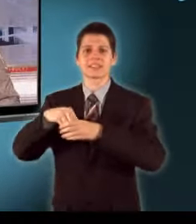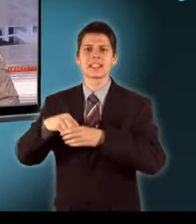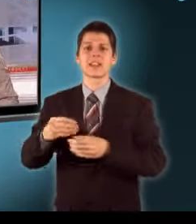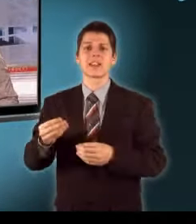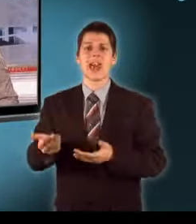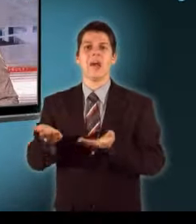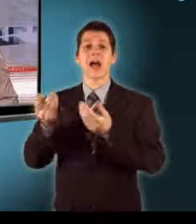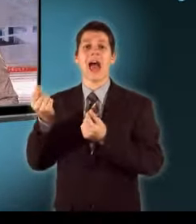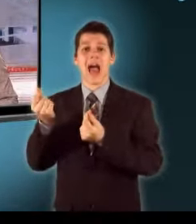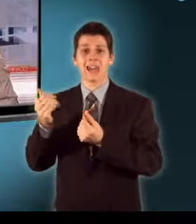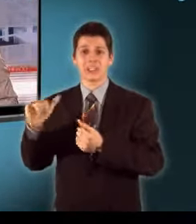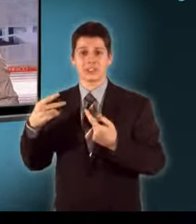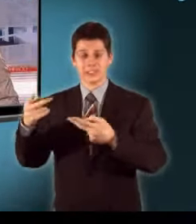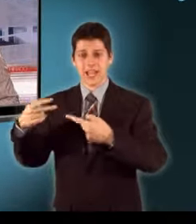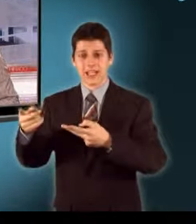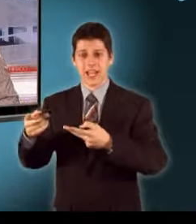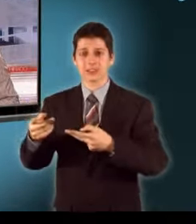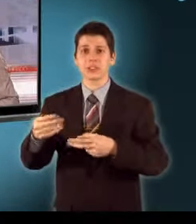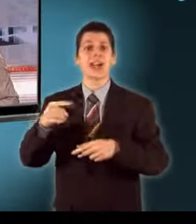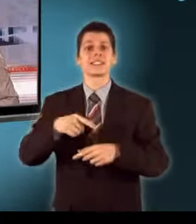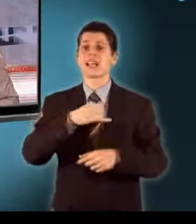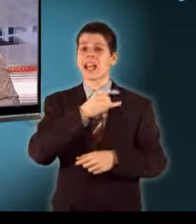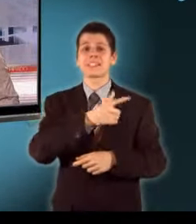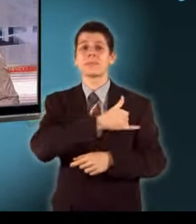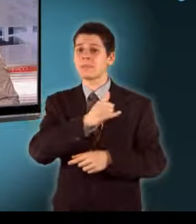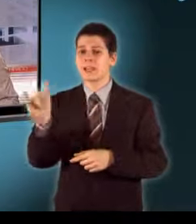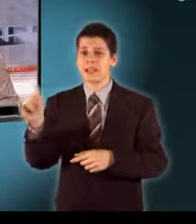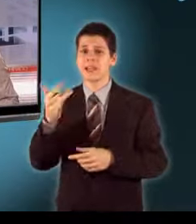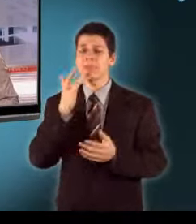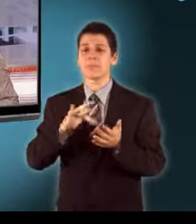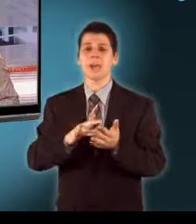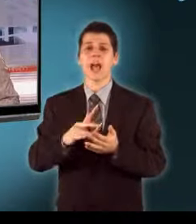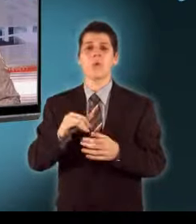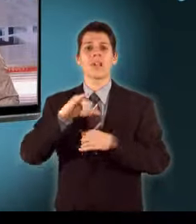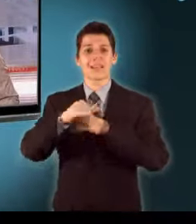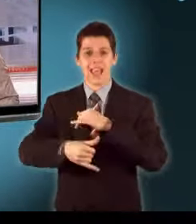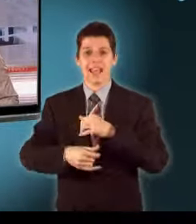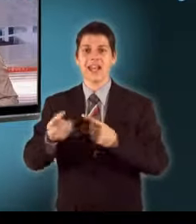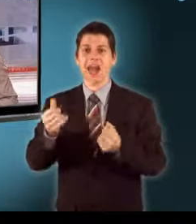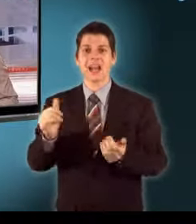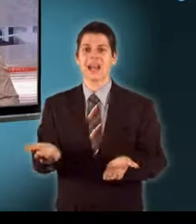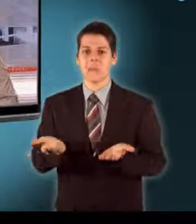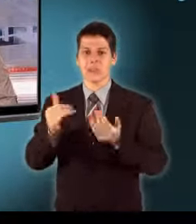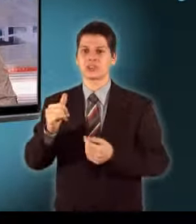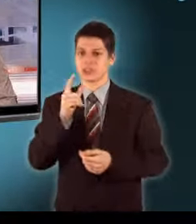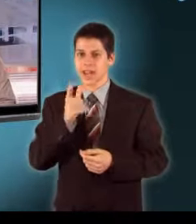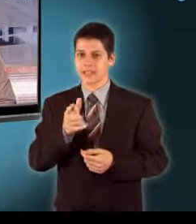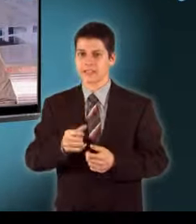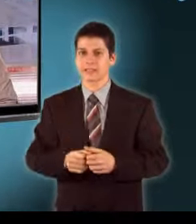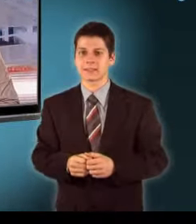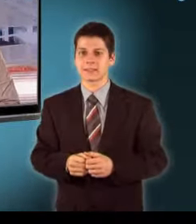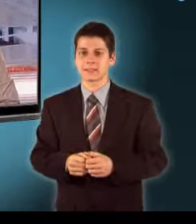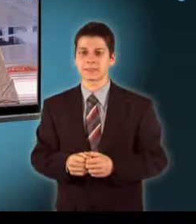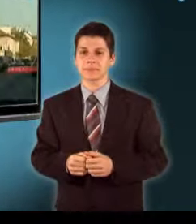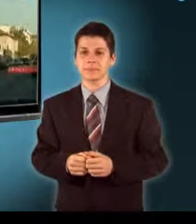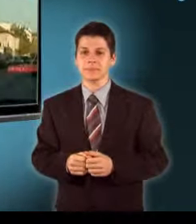kénytelenek lesznek emelni áraikat Ez pedig minden termék árában, így az alapvető élelmészereknél, például a kenyérnél is megjelenik majd